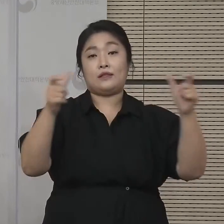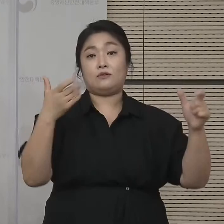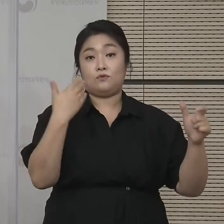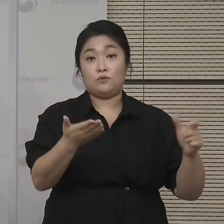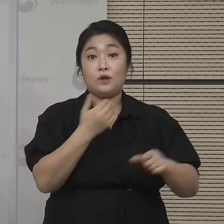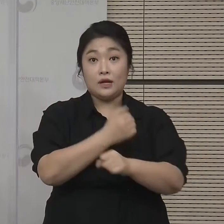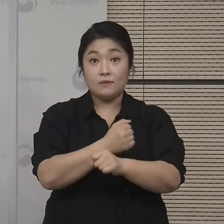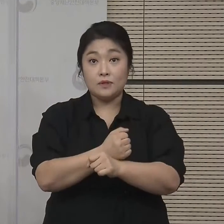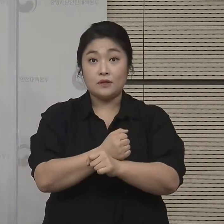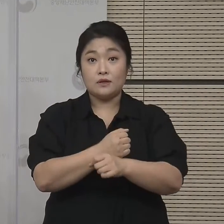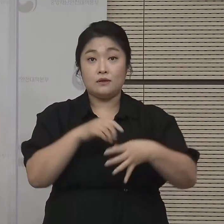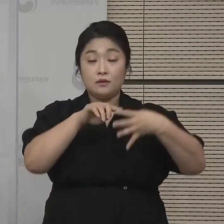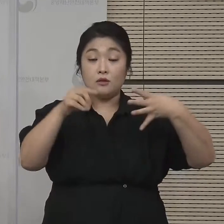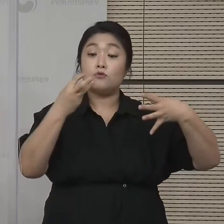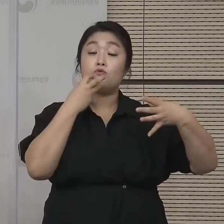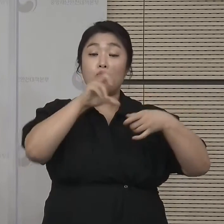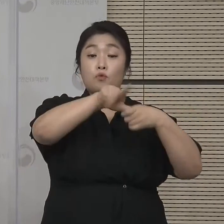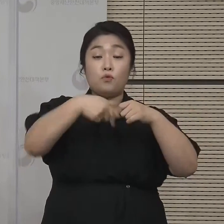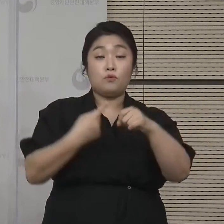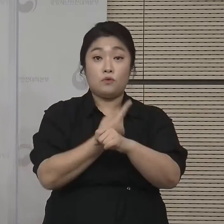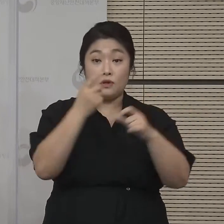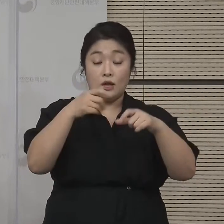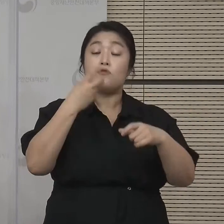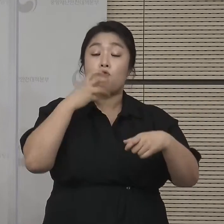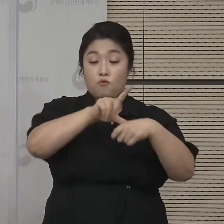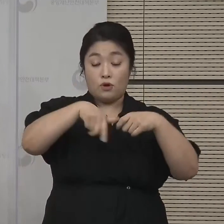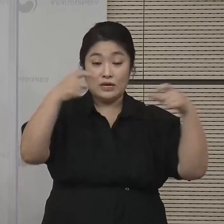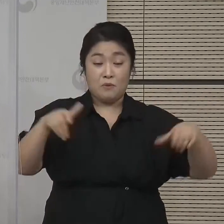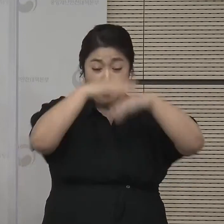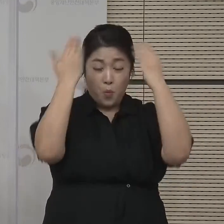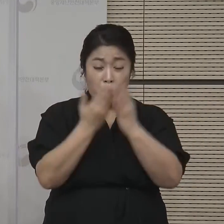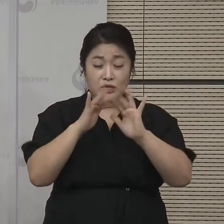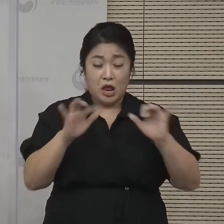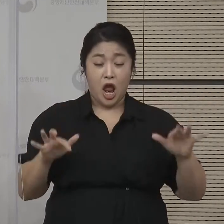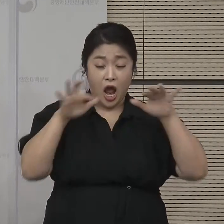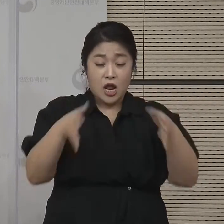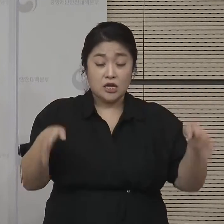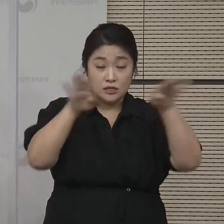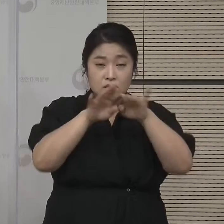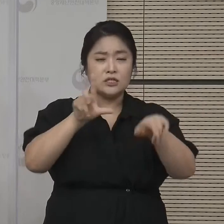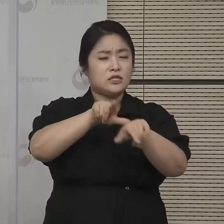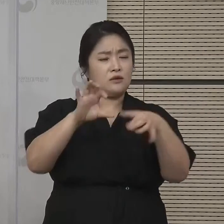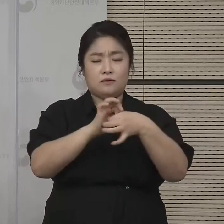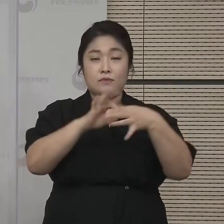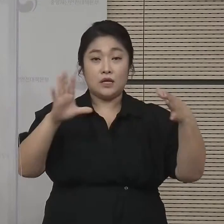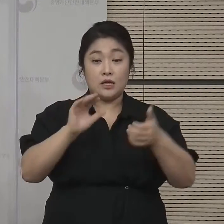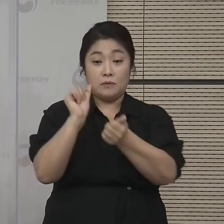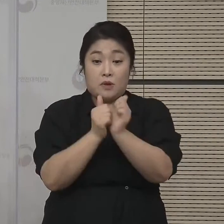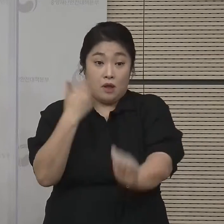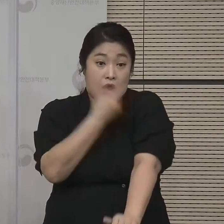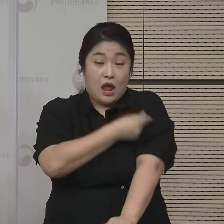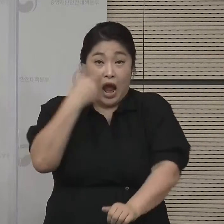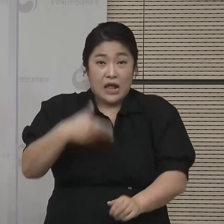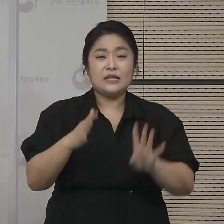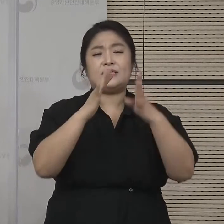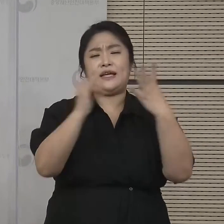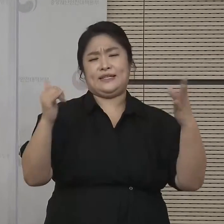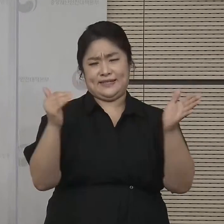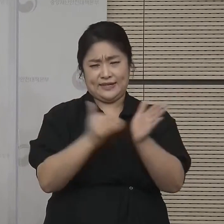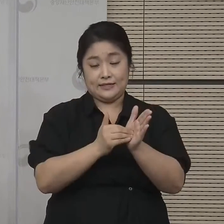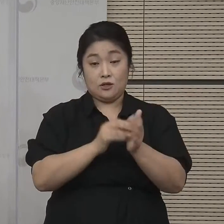4단계인 수도권은 모든 다중용시설에 대해 시간 구별 없이 미접종자 4인까지,